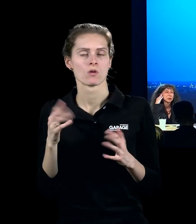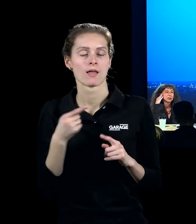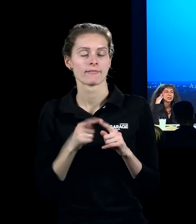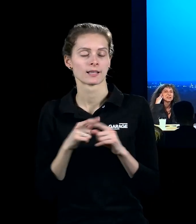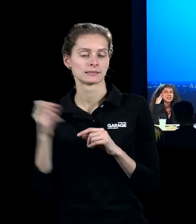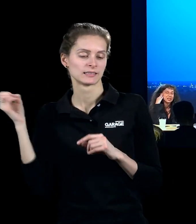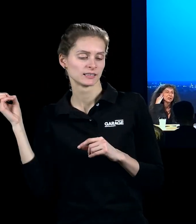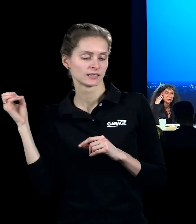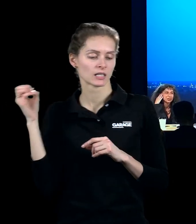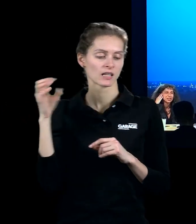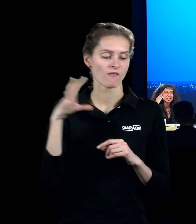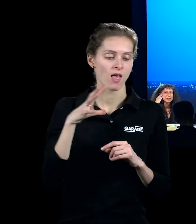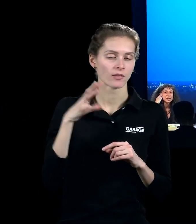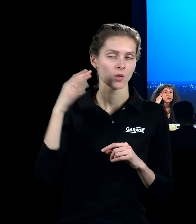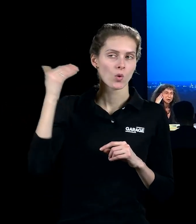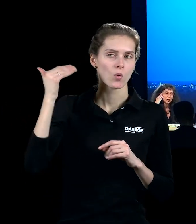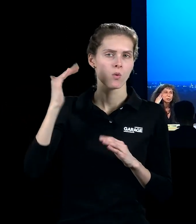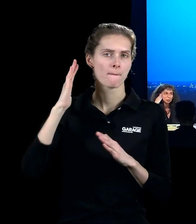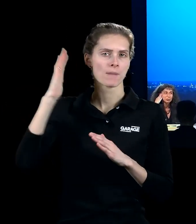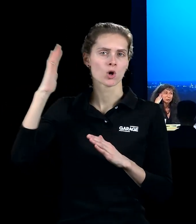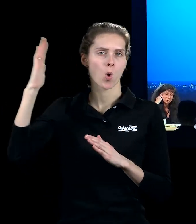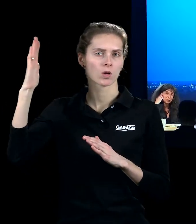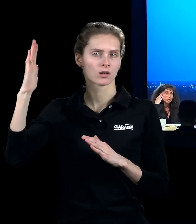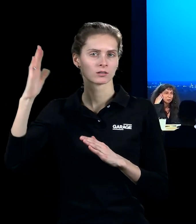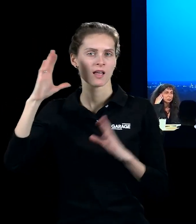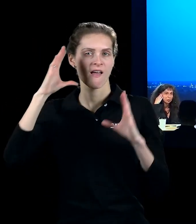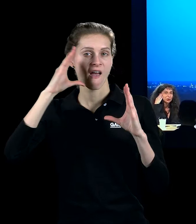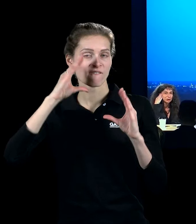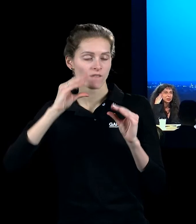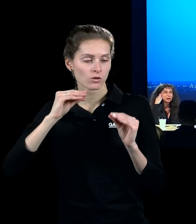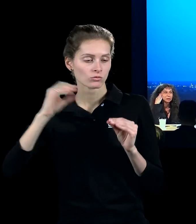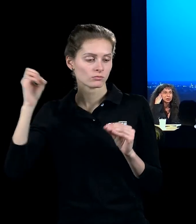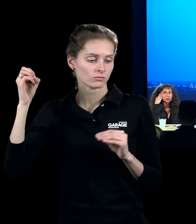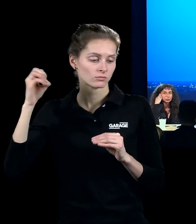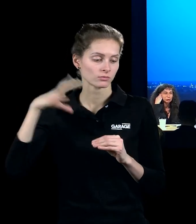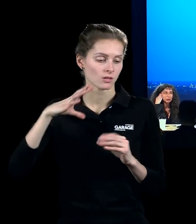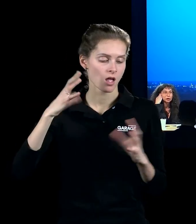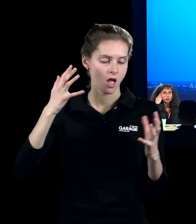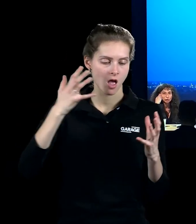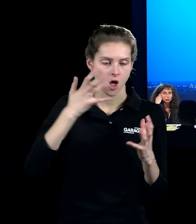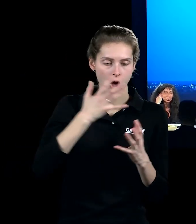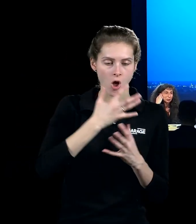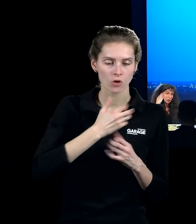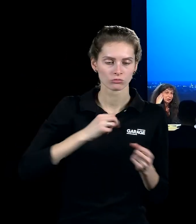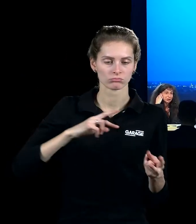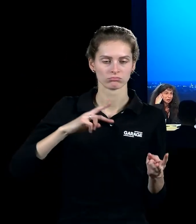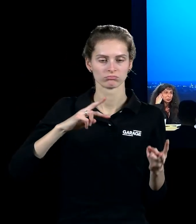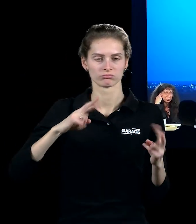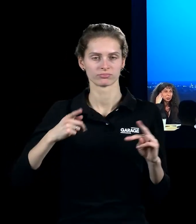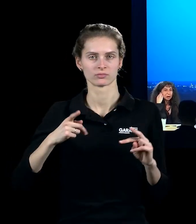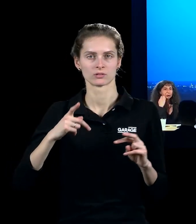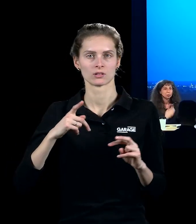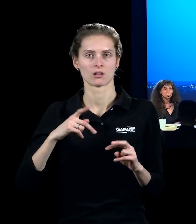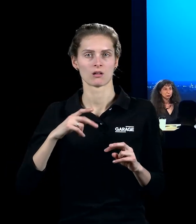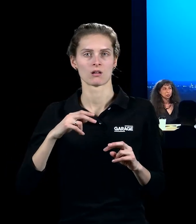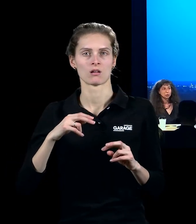свет прогресса, ангел прогресса, вечерами может превращаться в дьявола, что это вот демоническая суть прогресса, которая